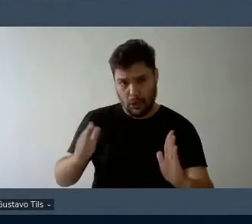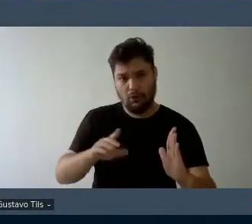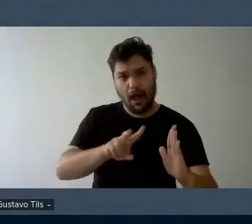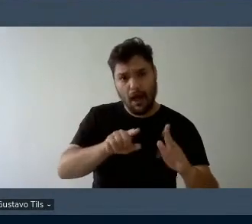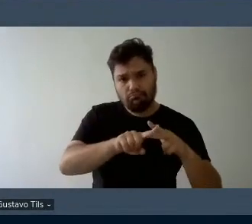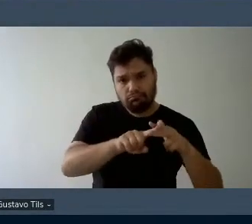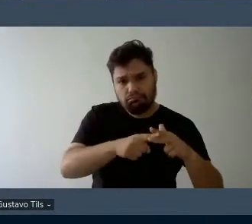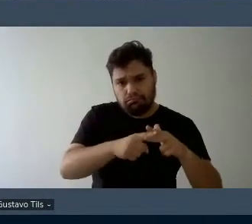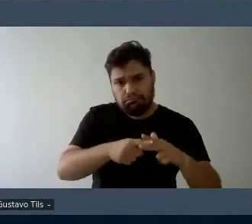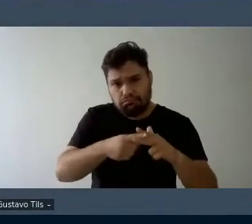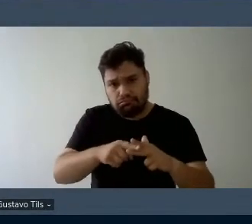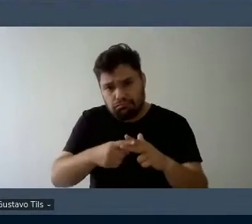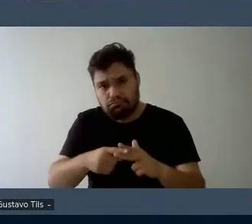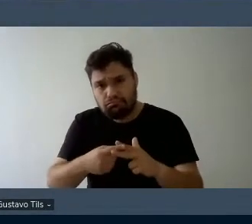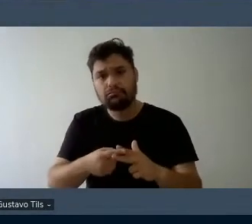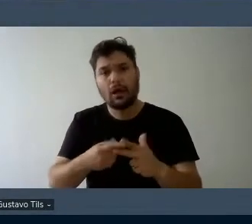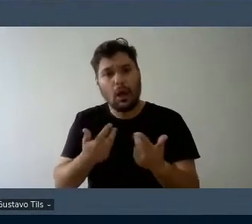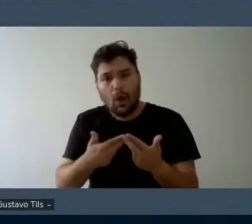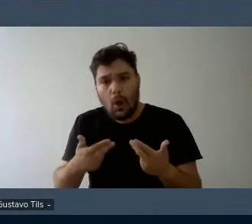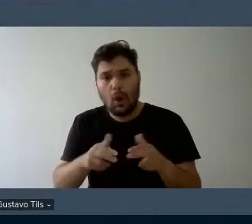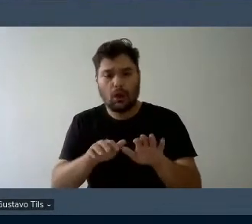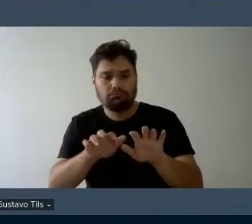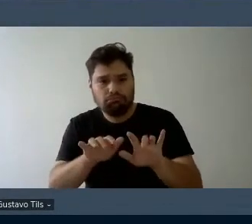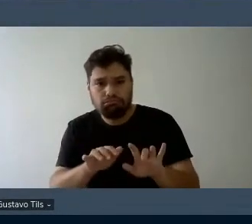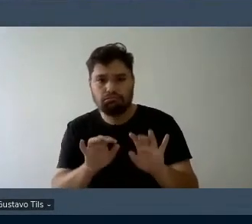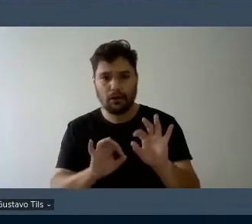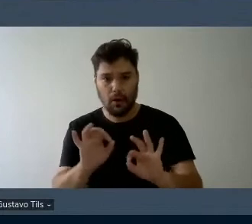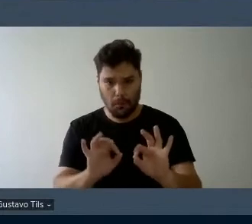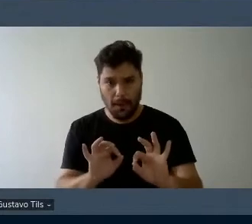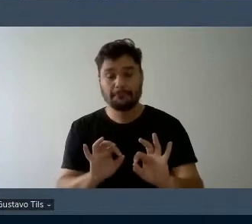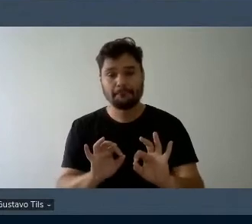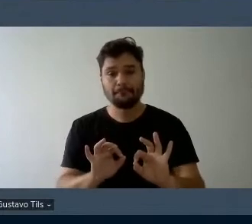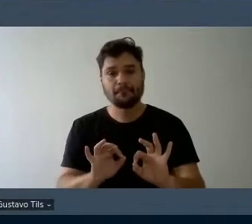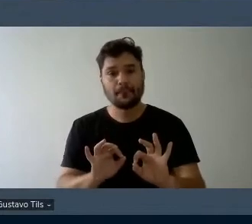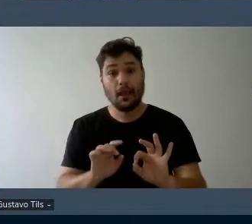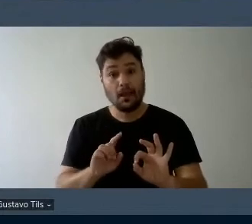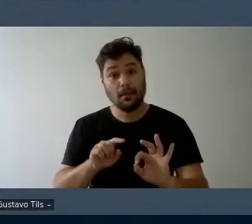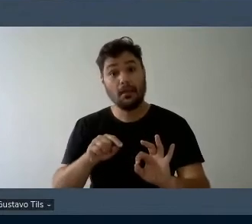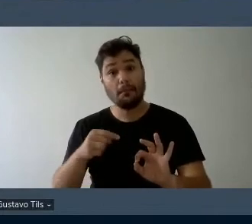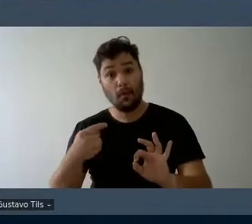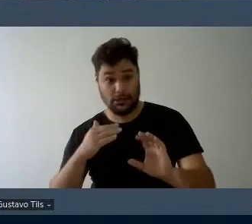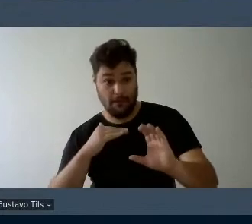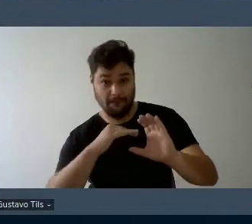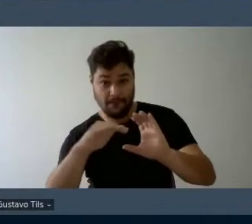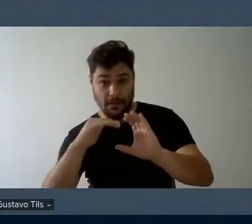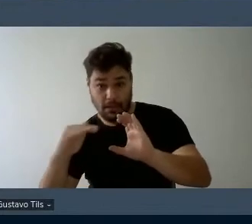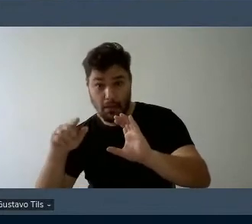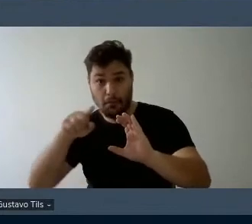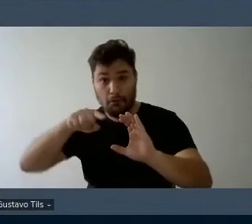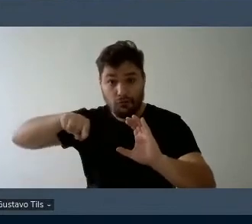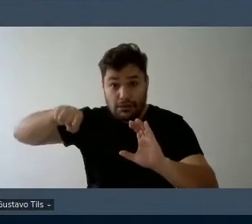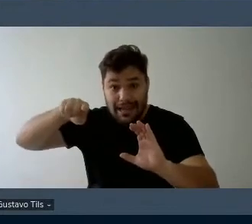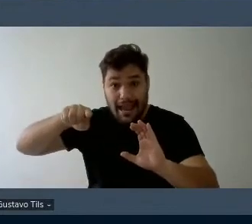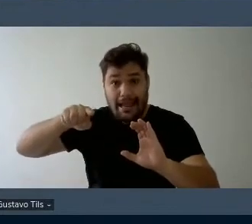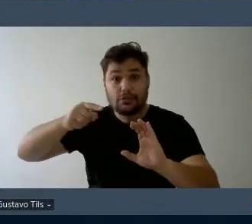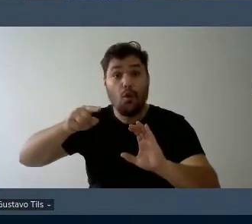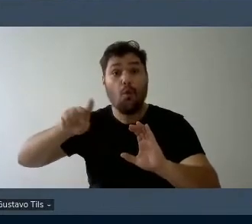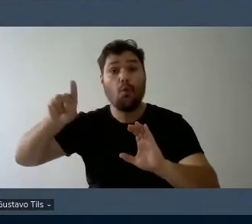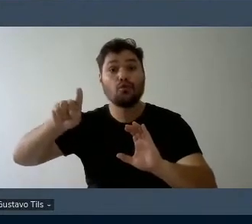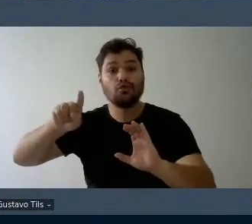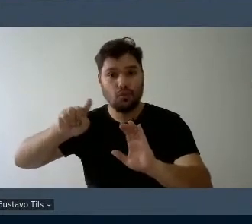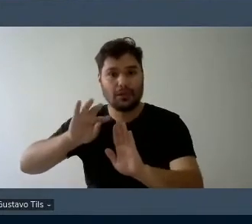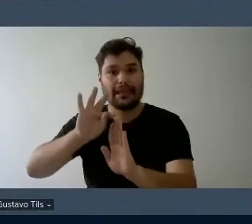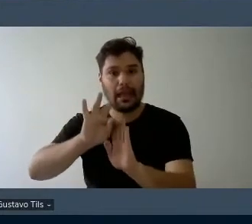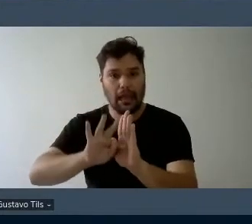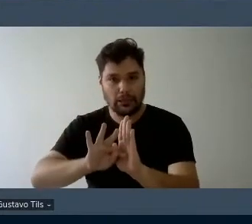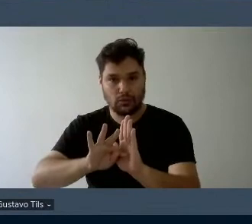que for possível já engajar no trabalho e aí a gente devolve para vocês a versão final do trabalho em PDF para